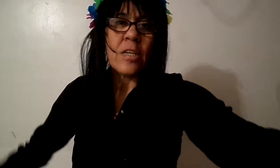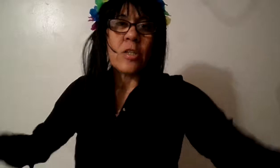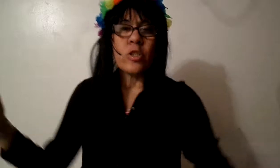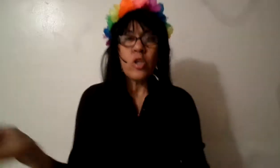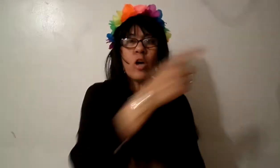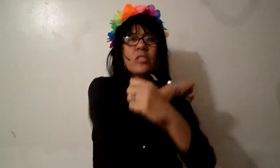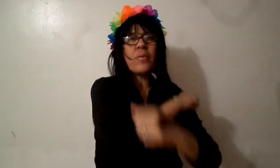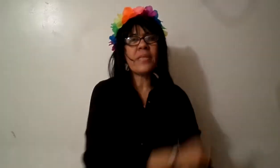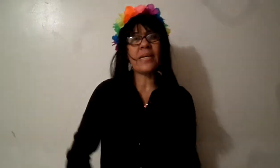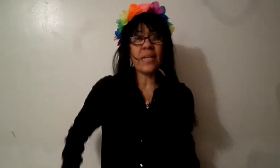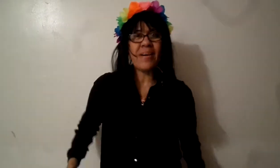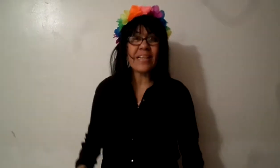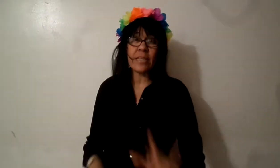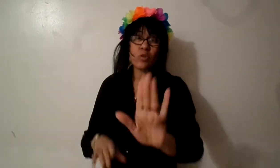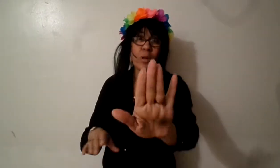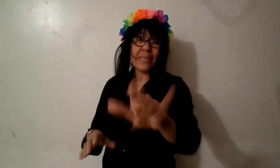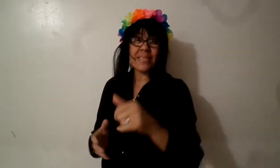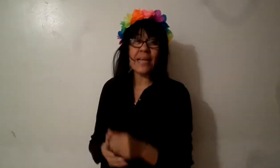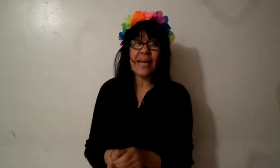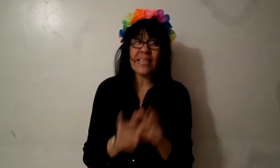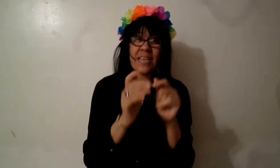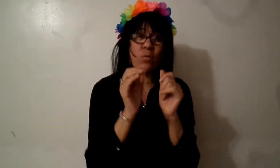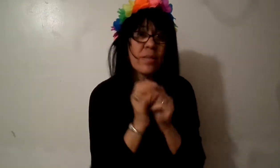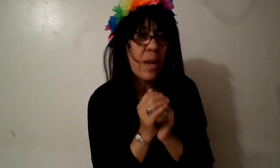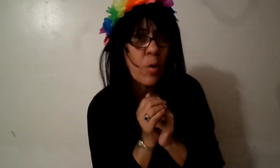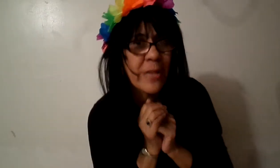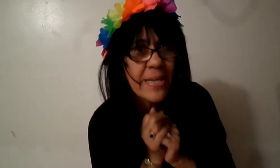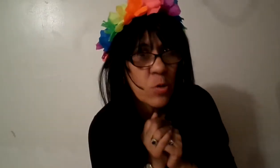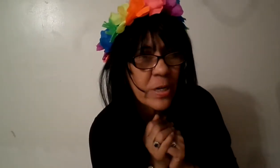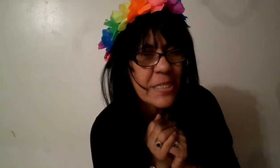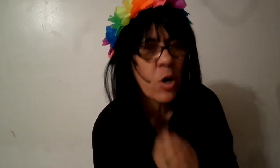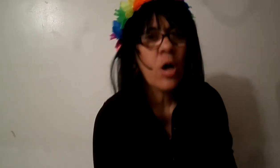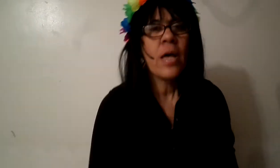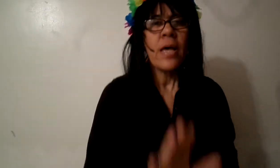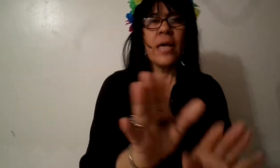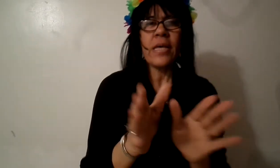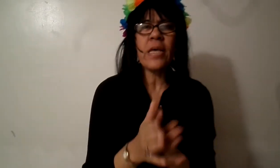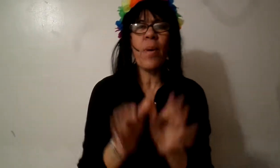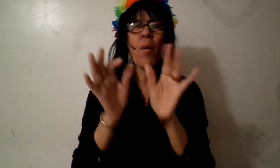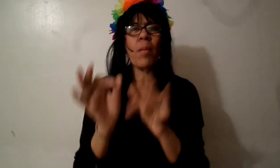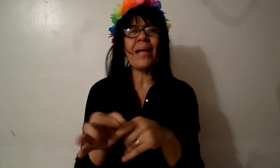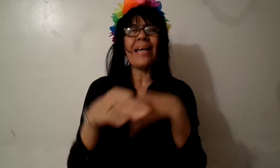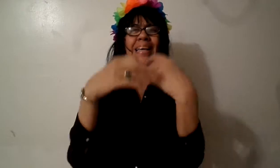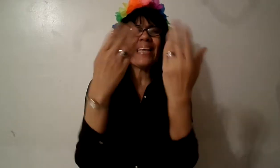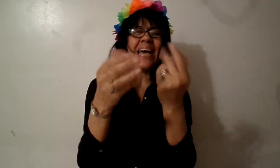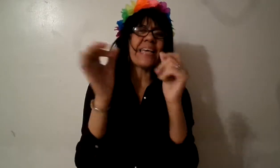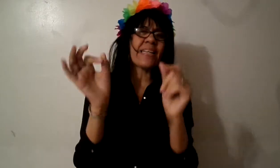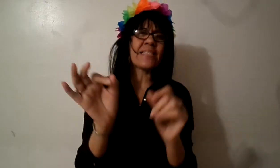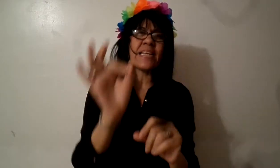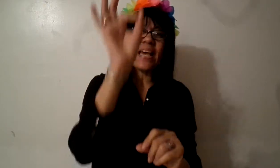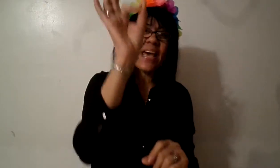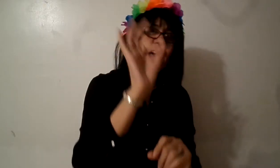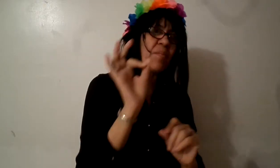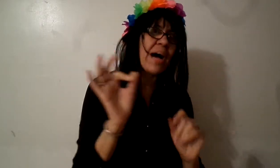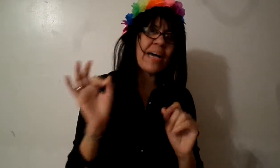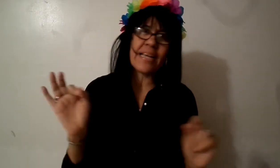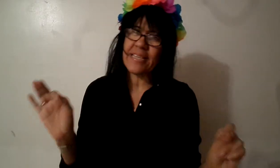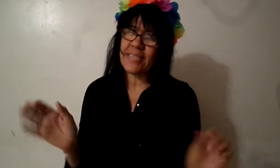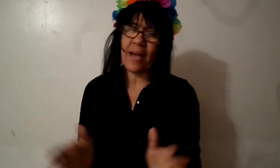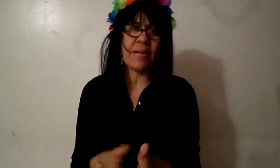Dios te bendiga, es el evangelista Yolanda Sala que te saluda en el amor de Jesucristo y vamos a hablar, que quiere decir evangelista, verdad